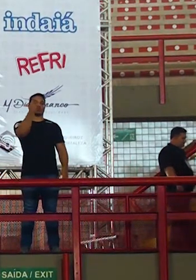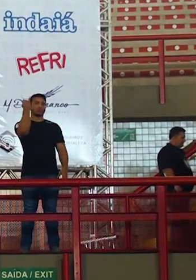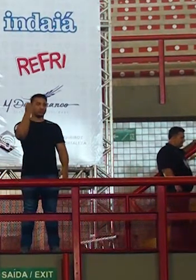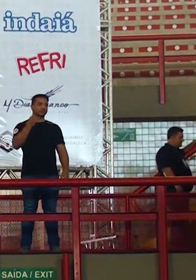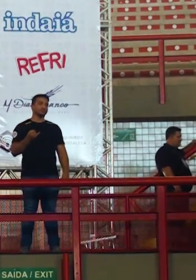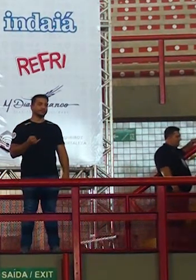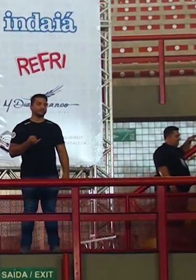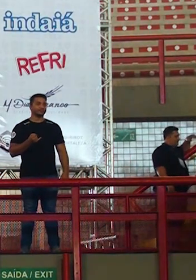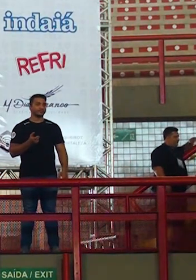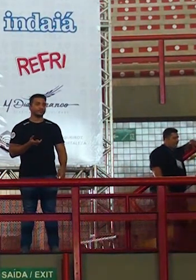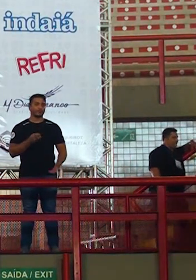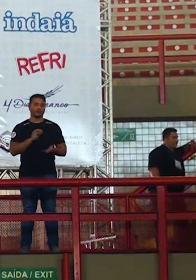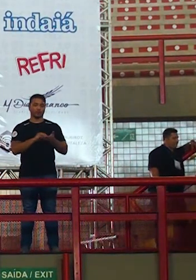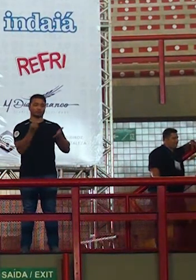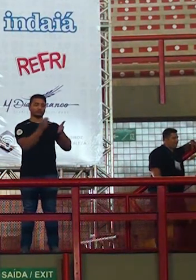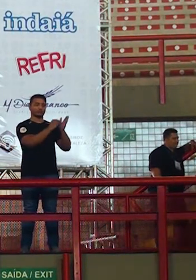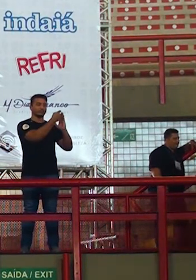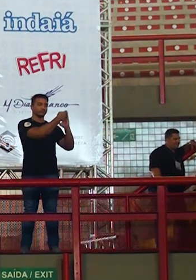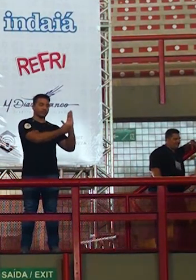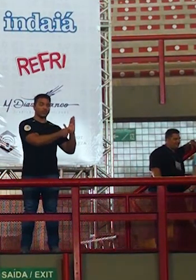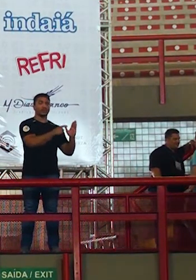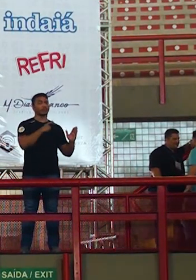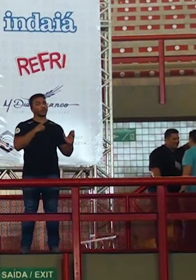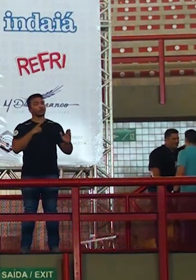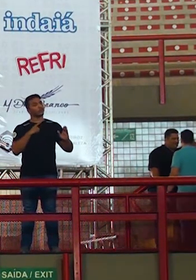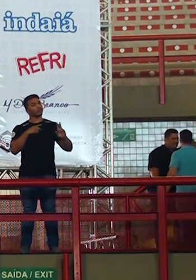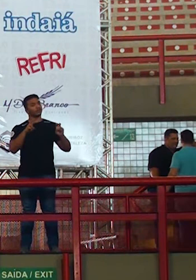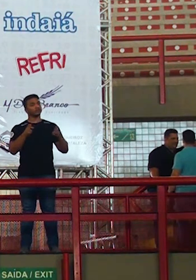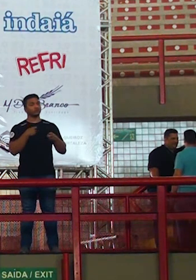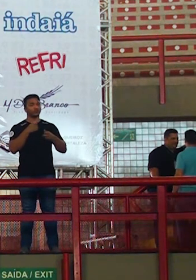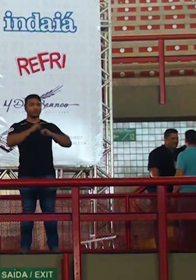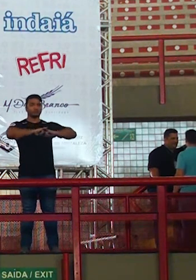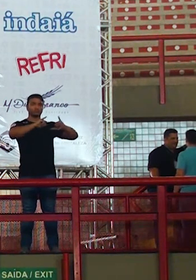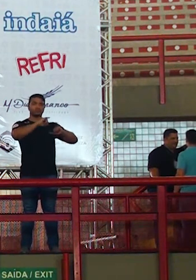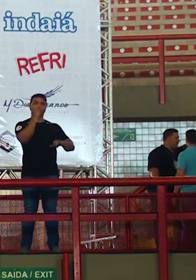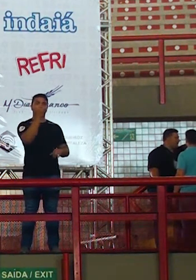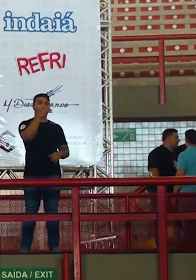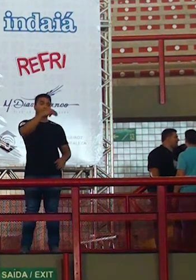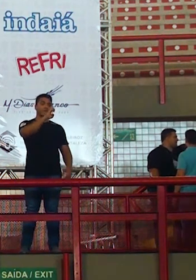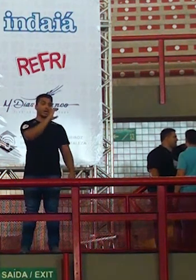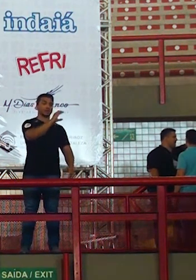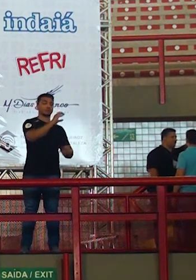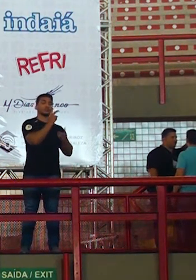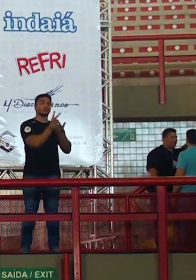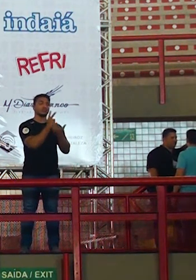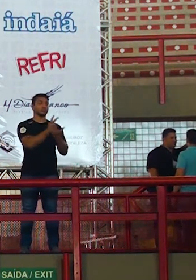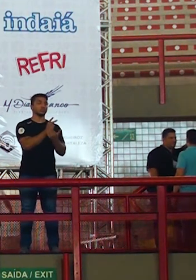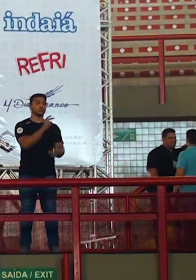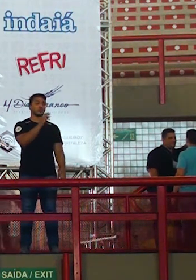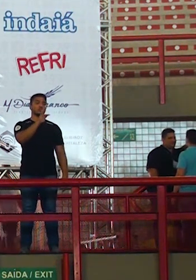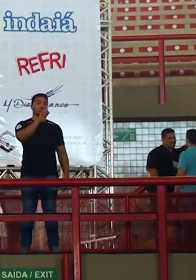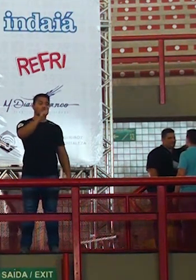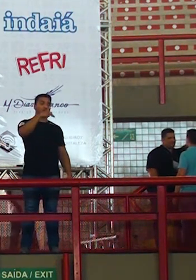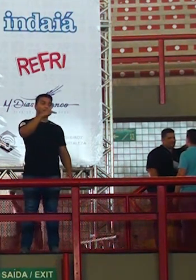útil estava lá na fanpage sempre entre anote aí